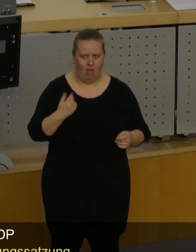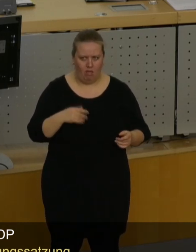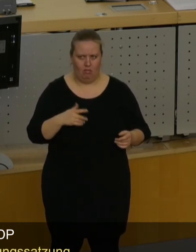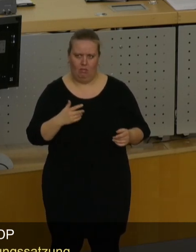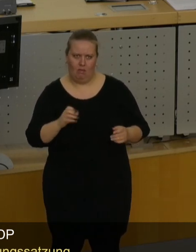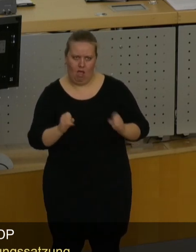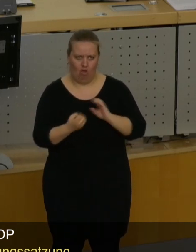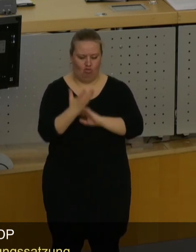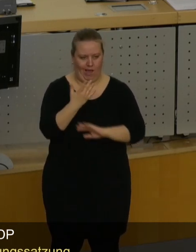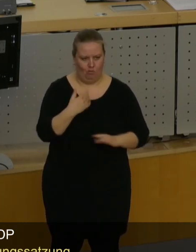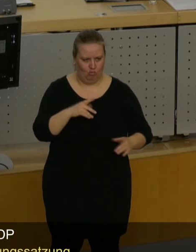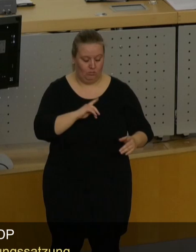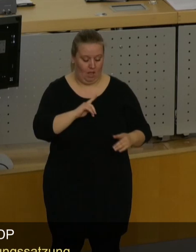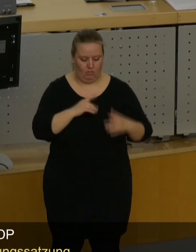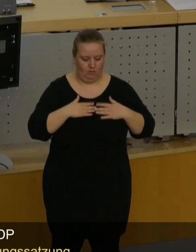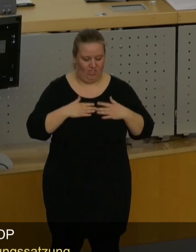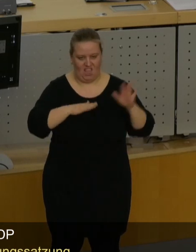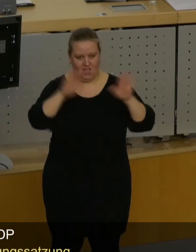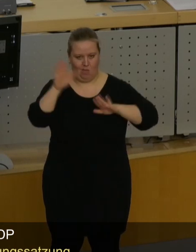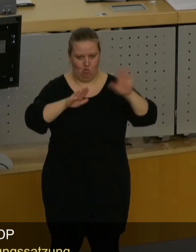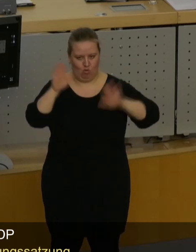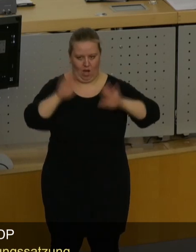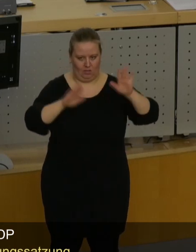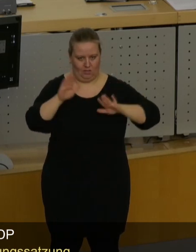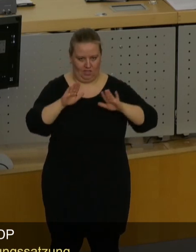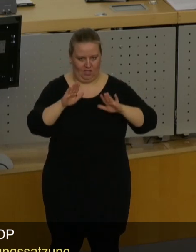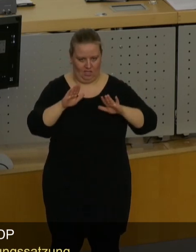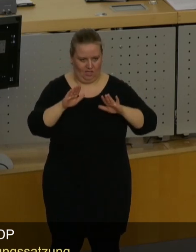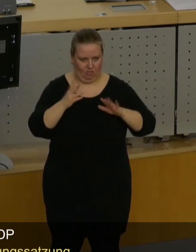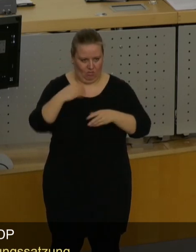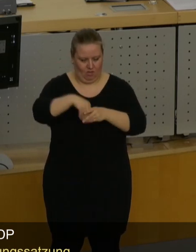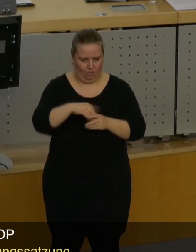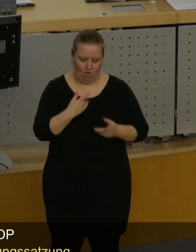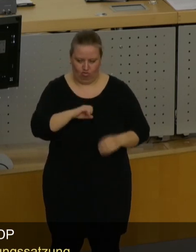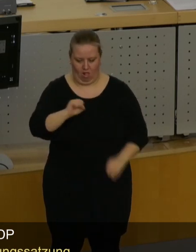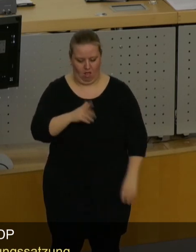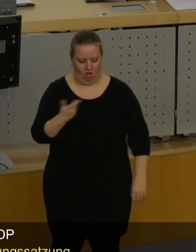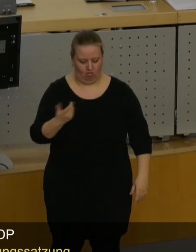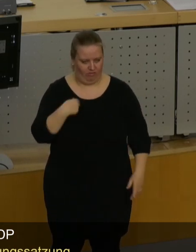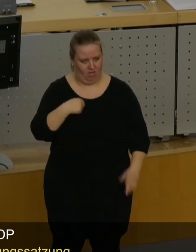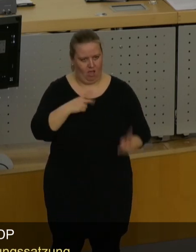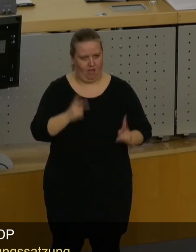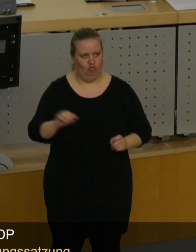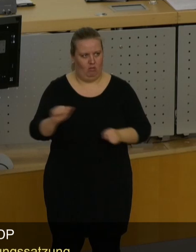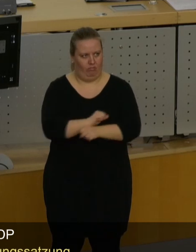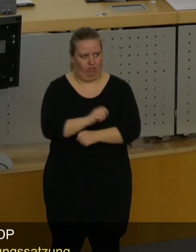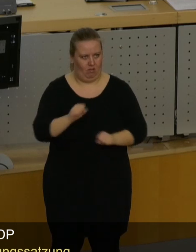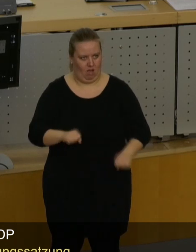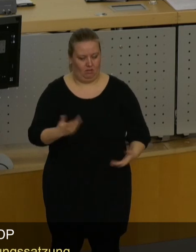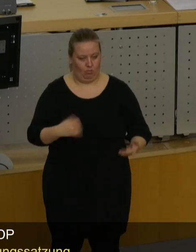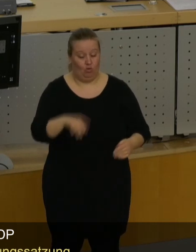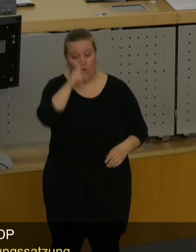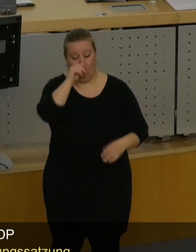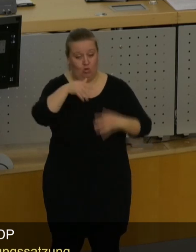Erscheinungen, die man nicht im demokratischen Lager verortet, dann ganz schnell über die eigene Stadt sieht. Man kann über die